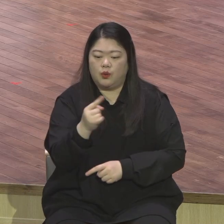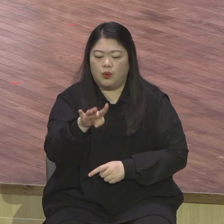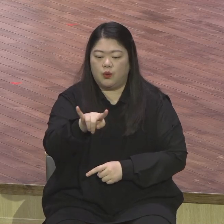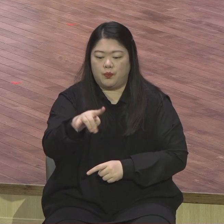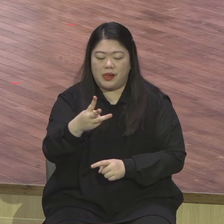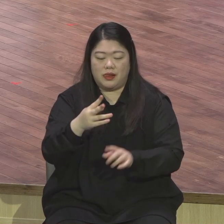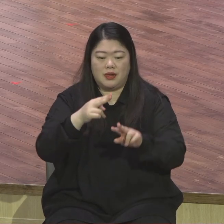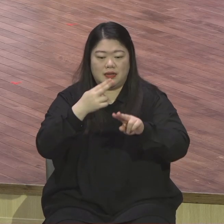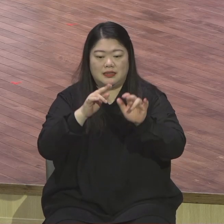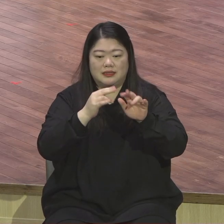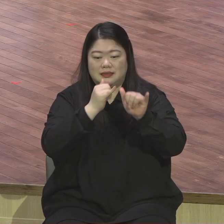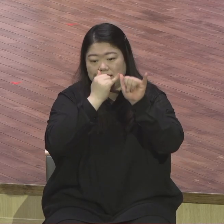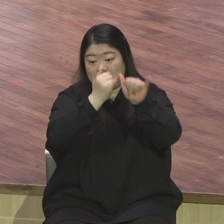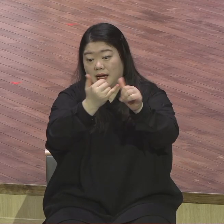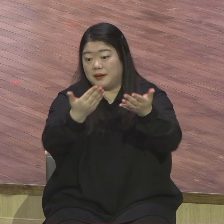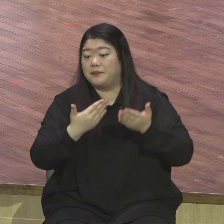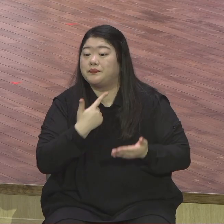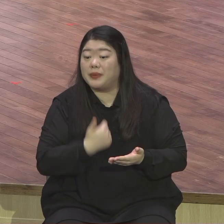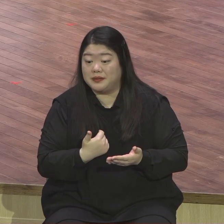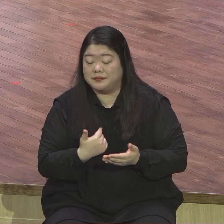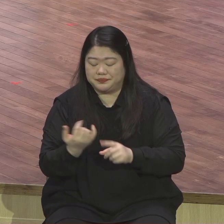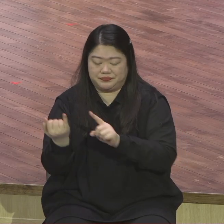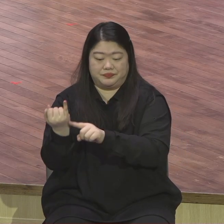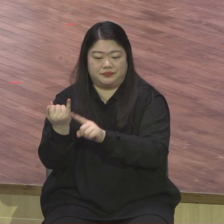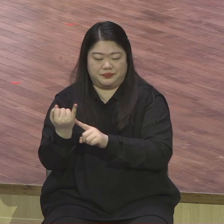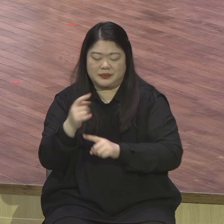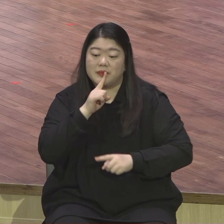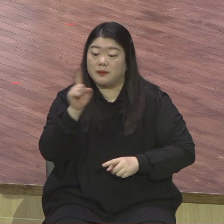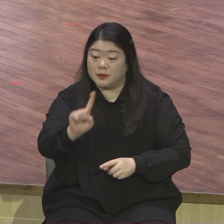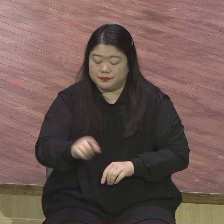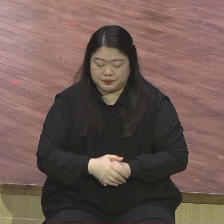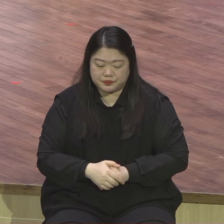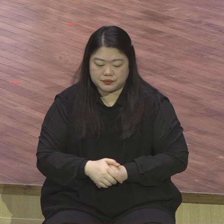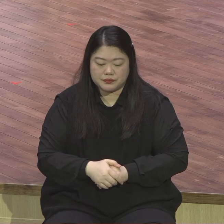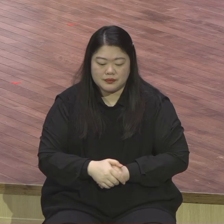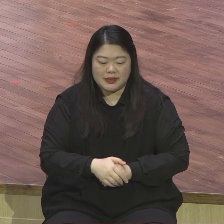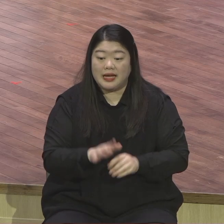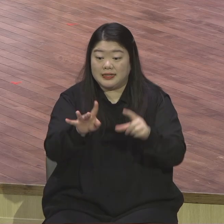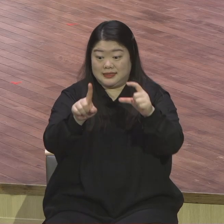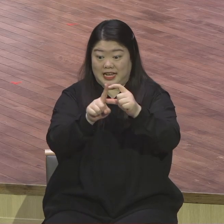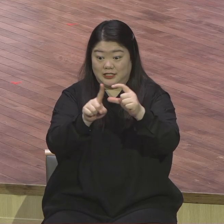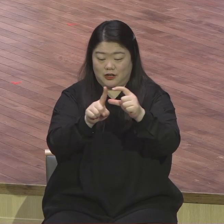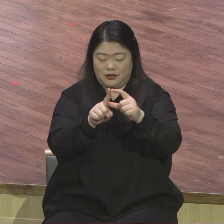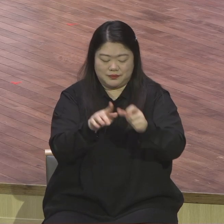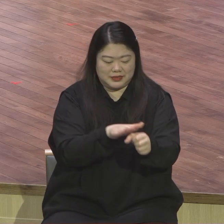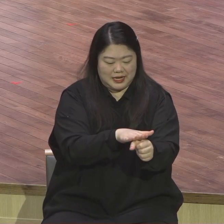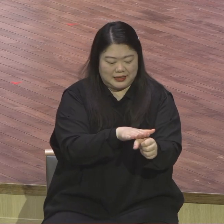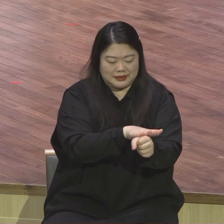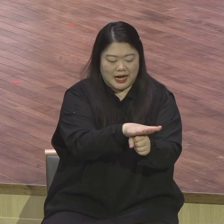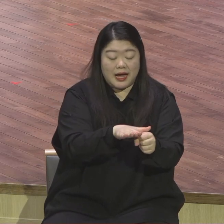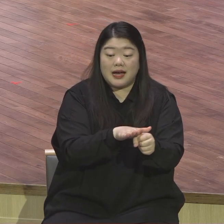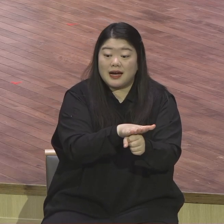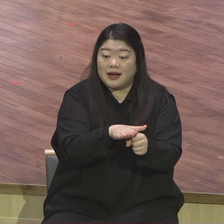유명한 말을 했어요 이게 뭐냐 사랑의 반대는 정오가 아니라 무관심이다